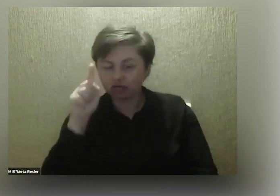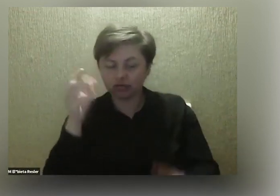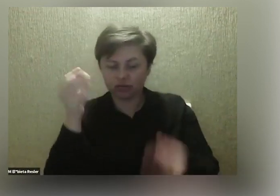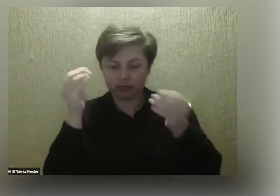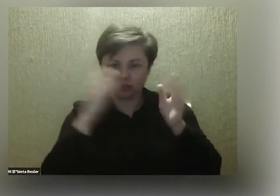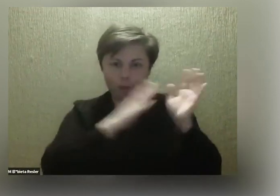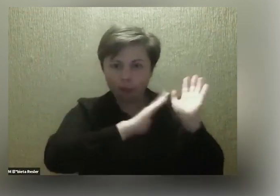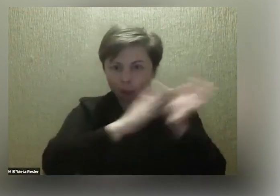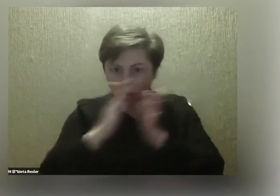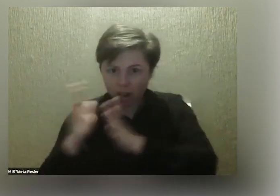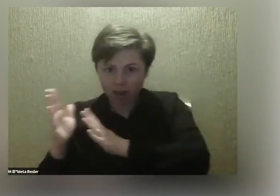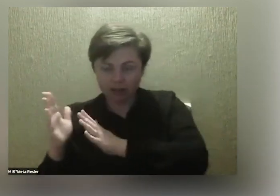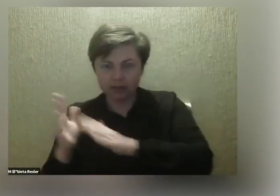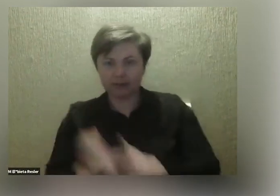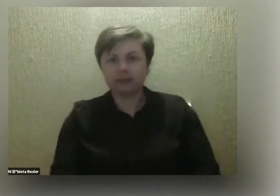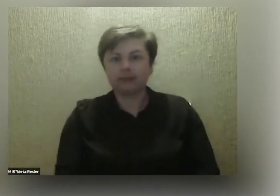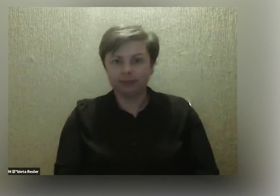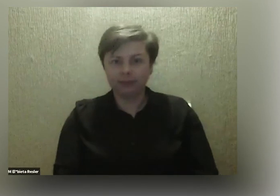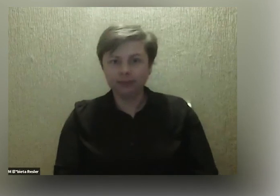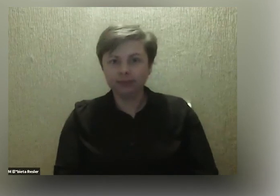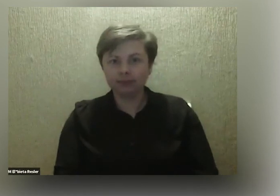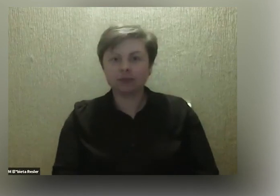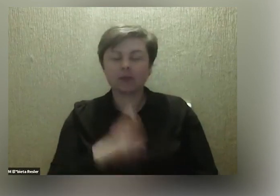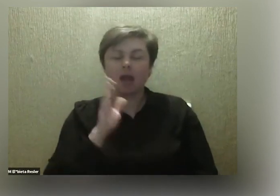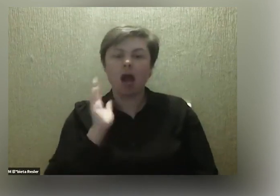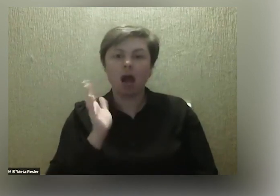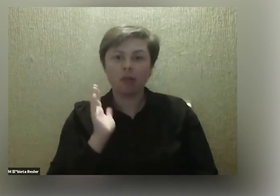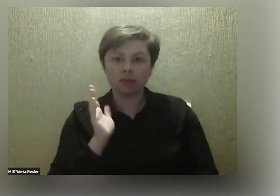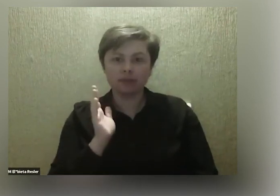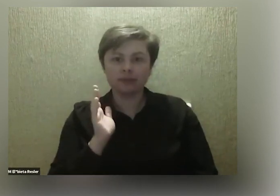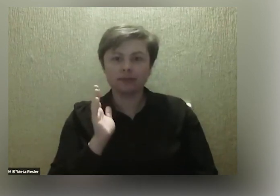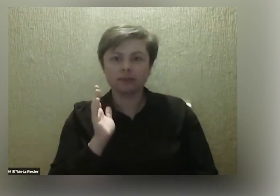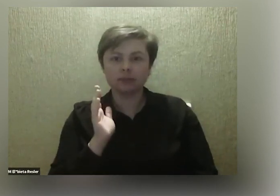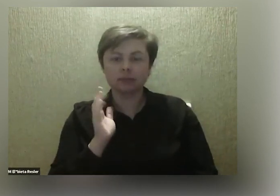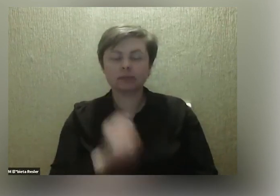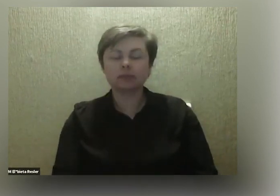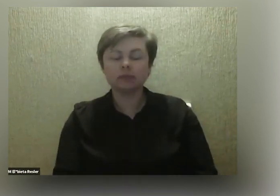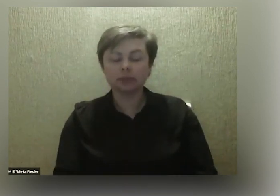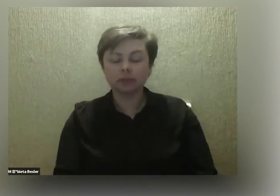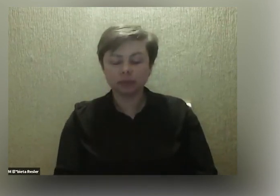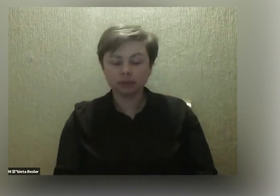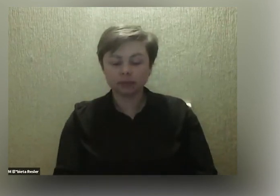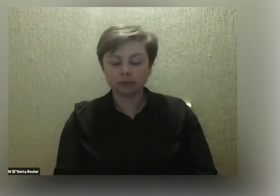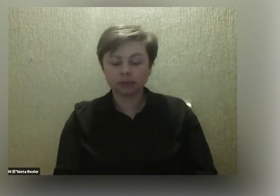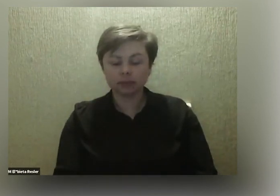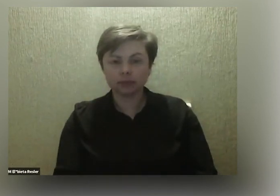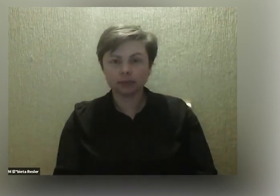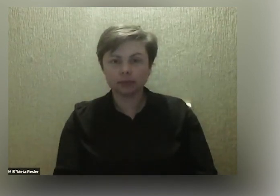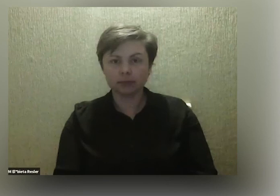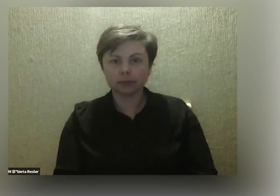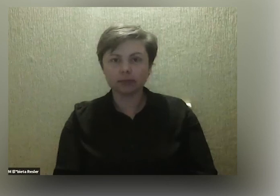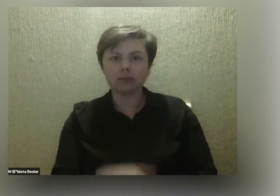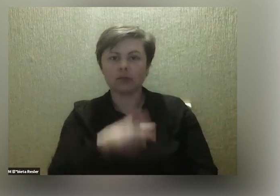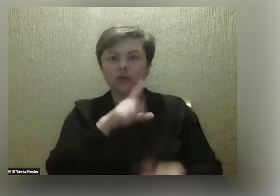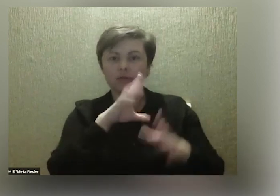kolejności, po czym zostało to